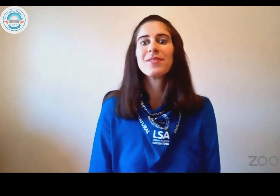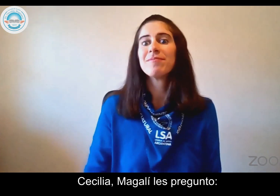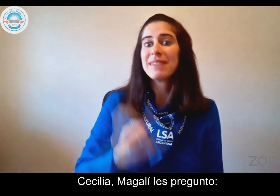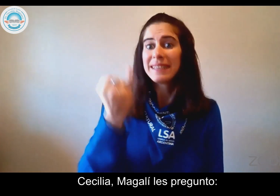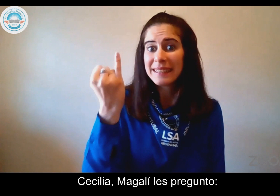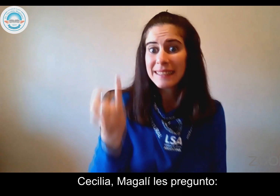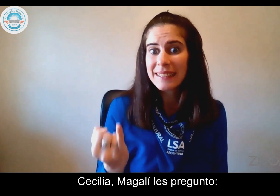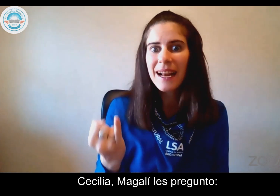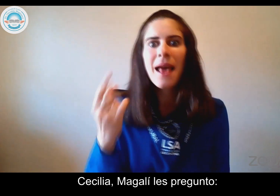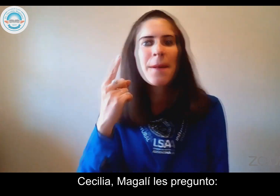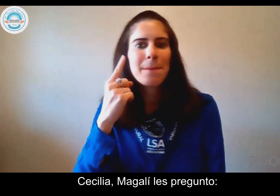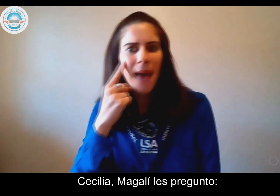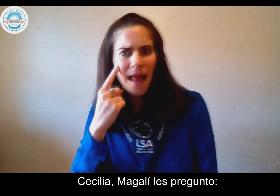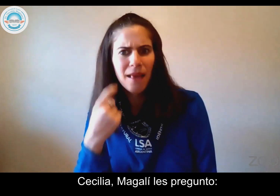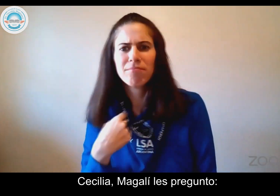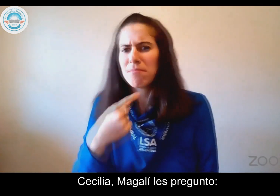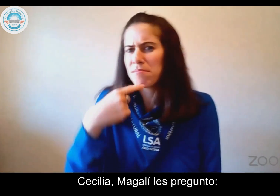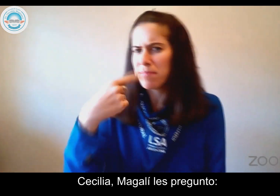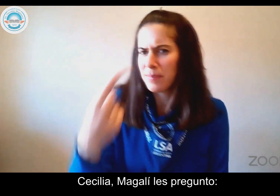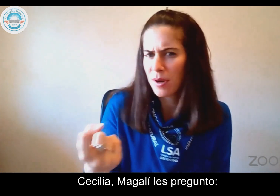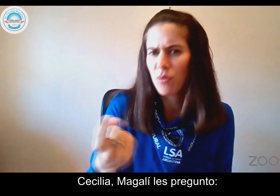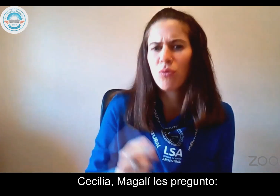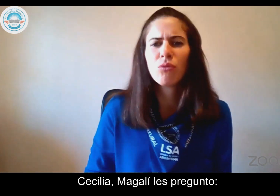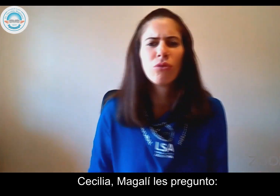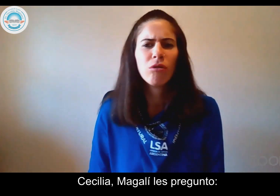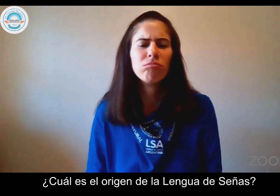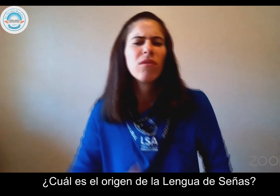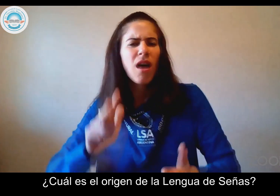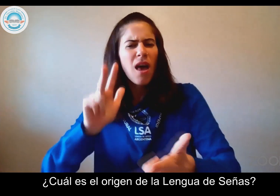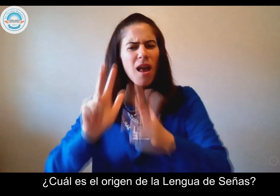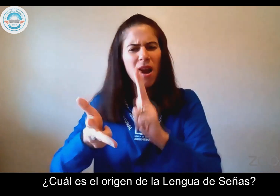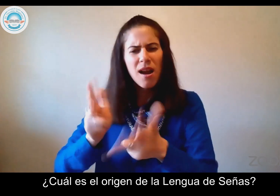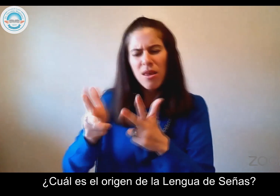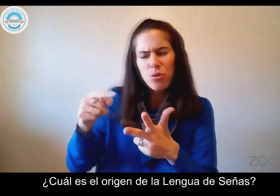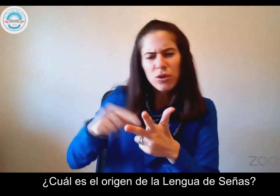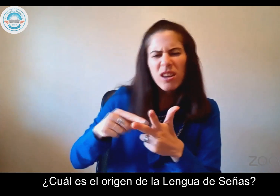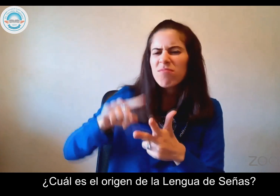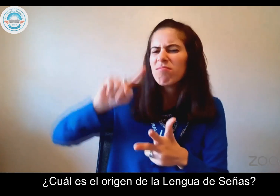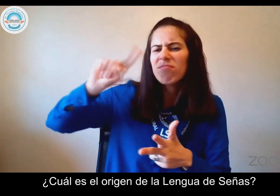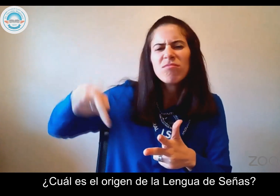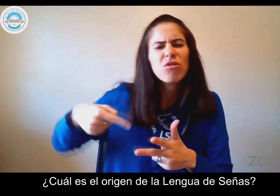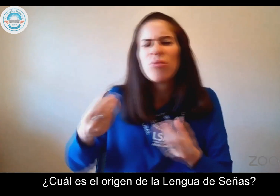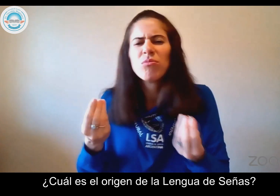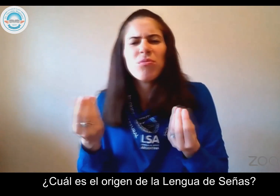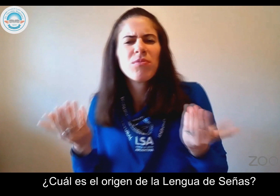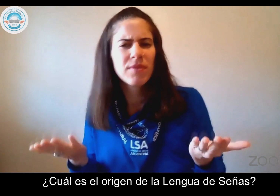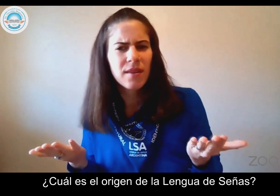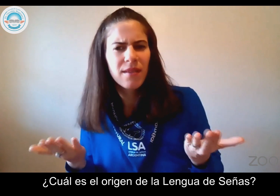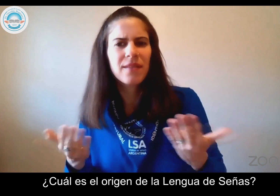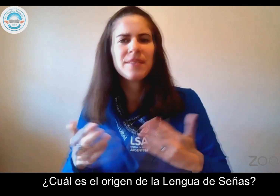Cecilia Magalí, les pregunto. ¿Cuál es el origen de la lengua de señas?